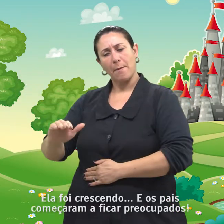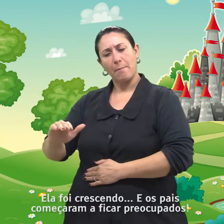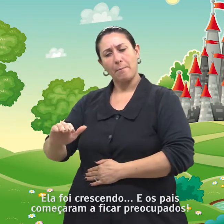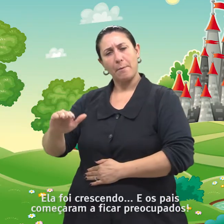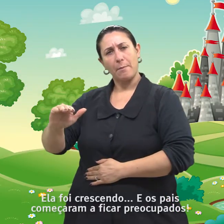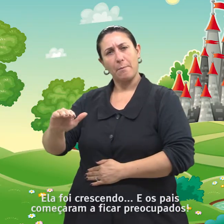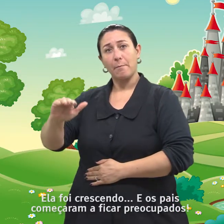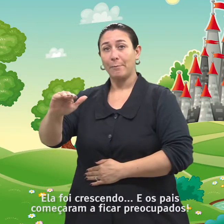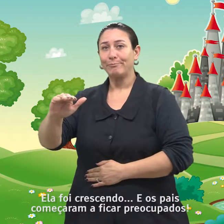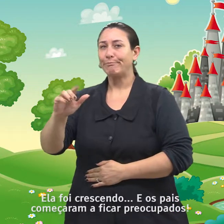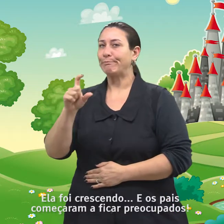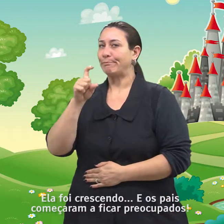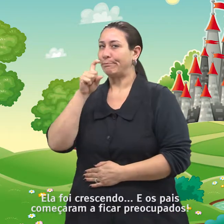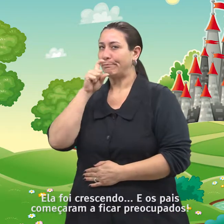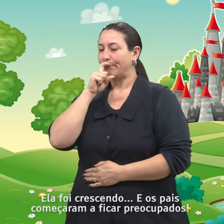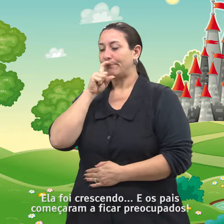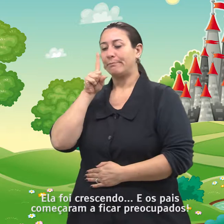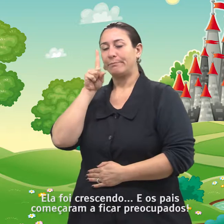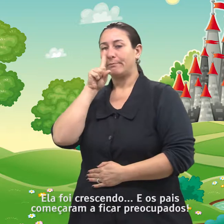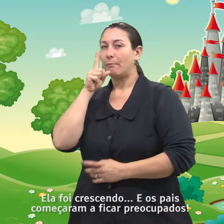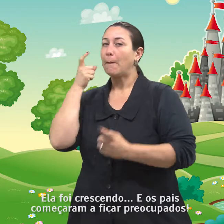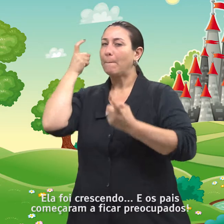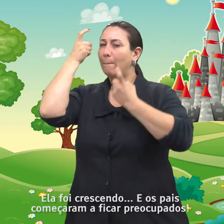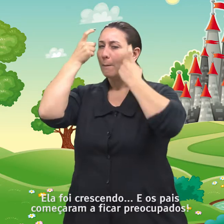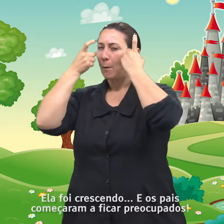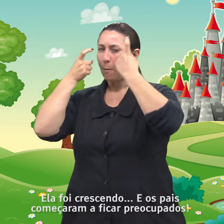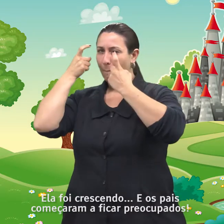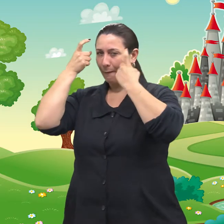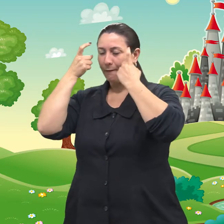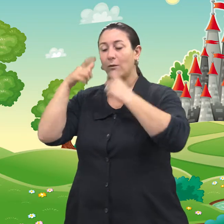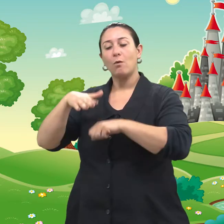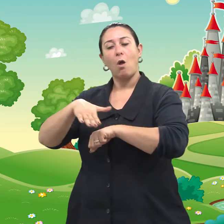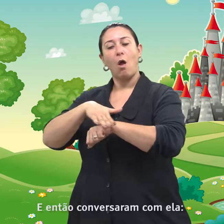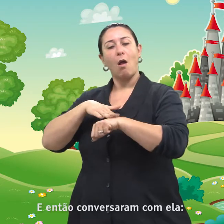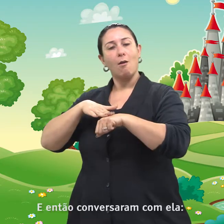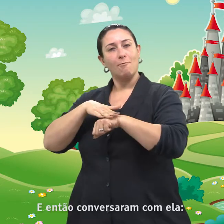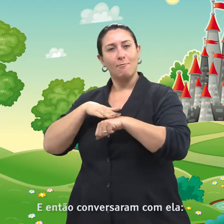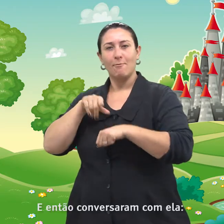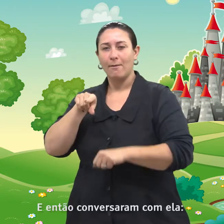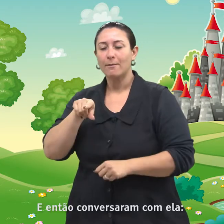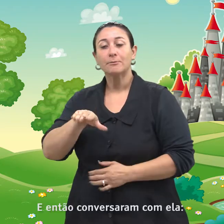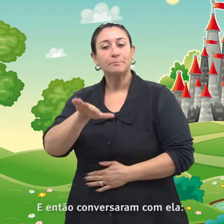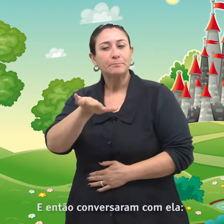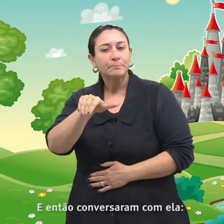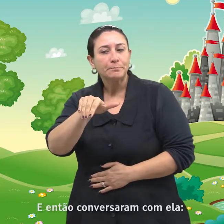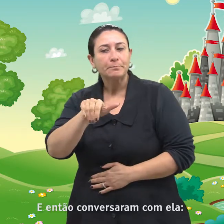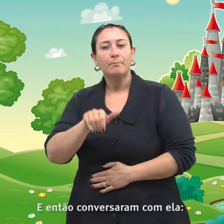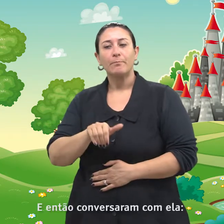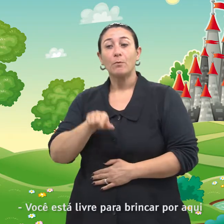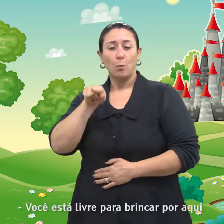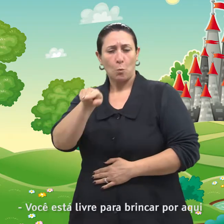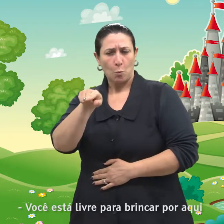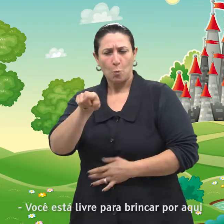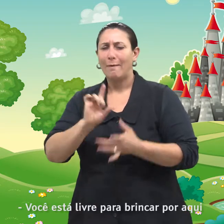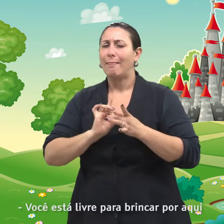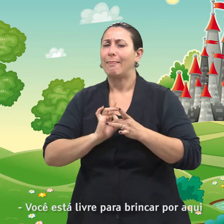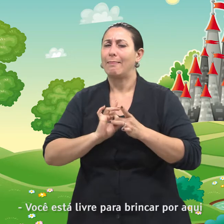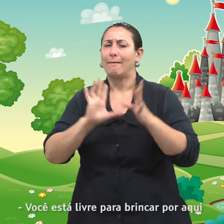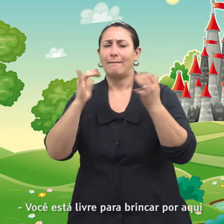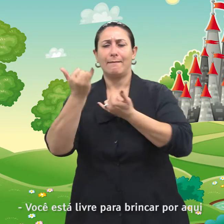e os pais começaram a ficar preocupados. E então conversaram com ela. Você está